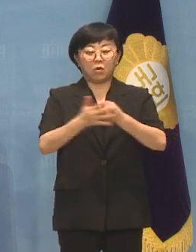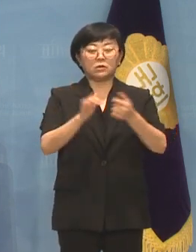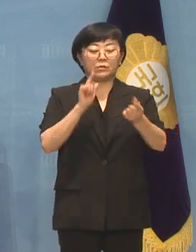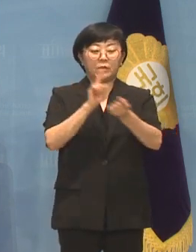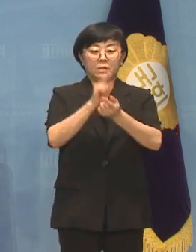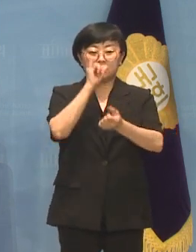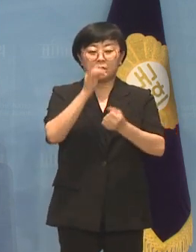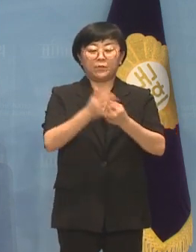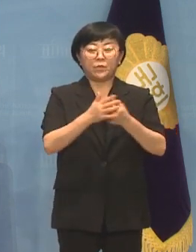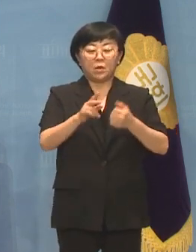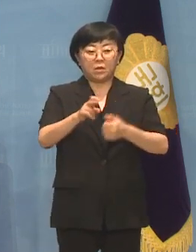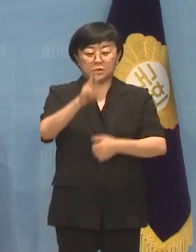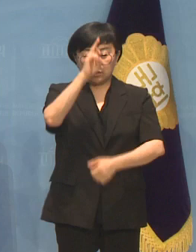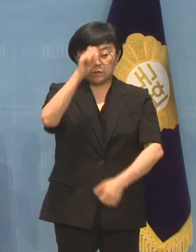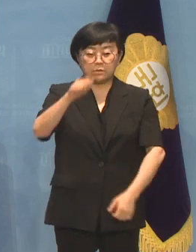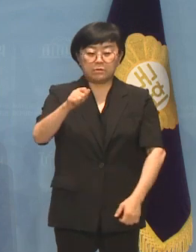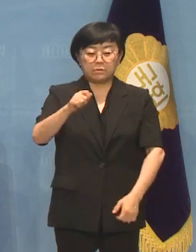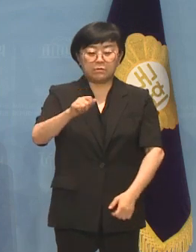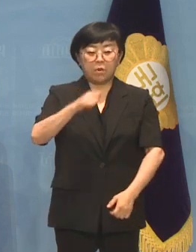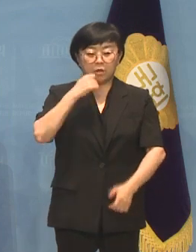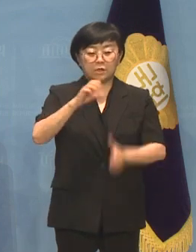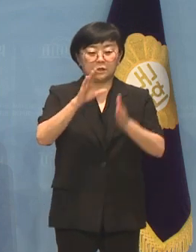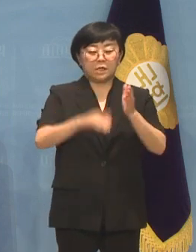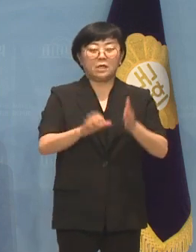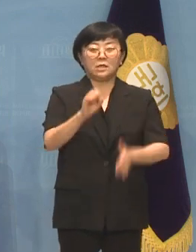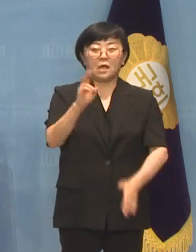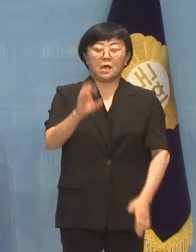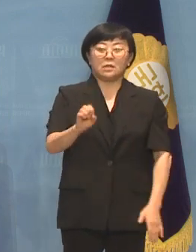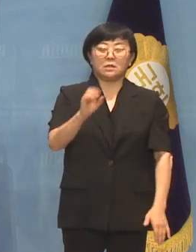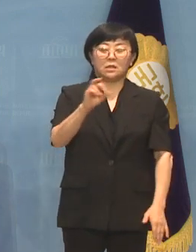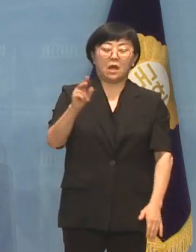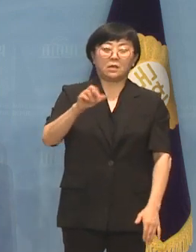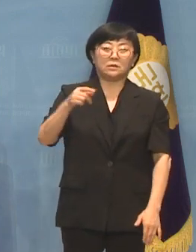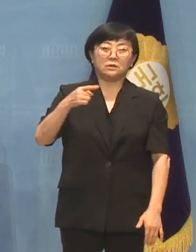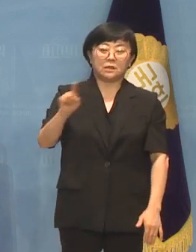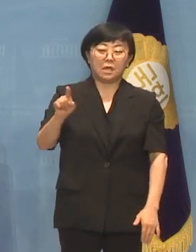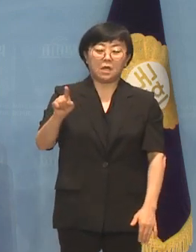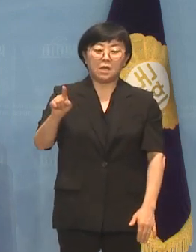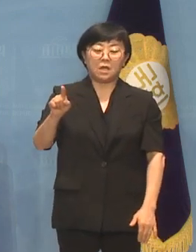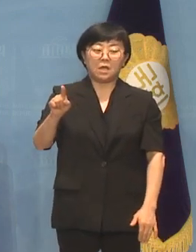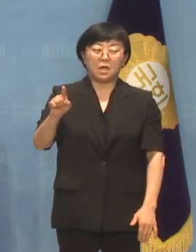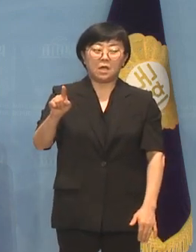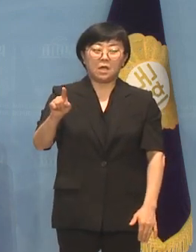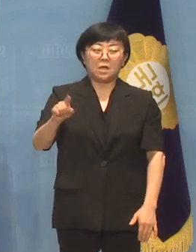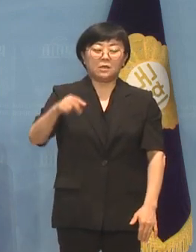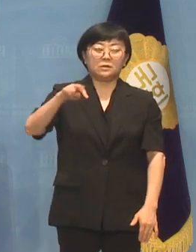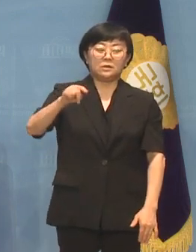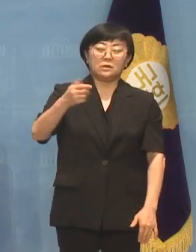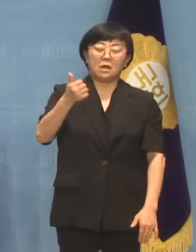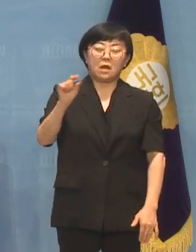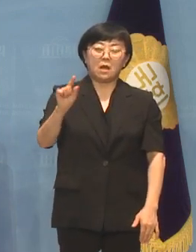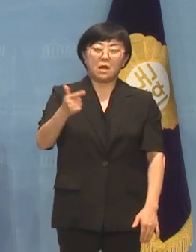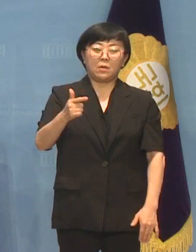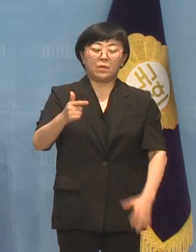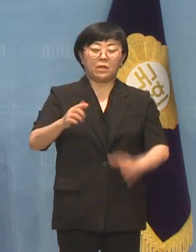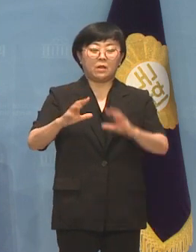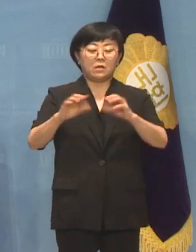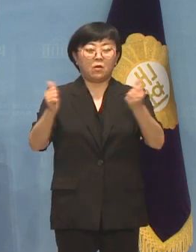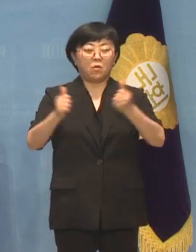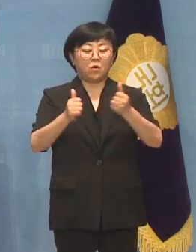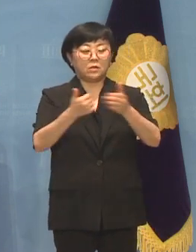오찬에는 양양자 의원 및 크리스티안 바스팔렌 서한 의원